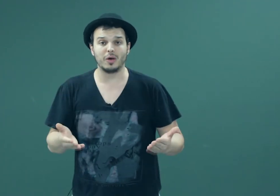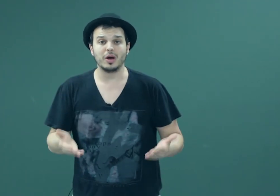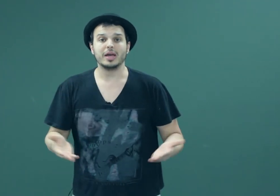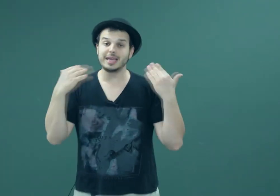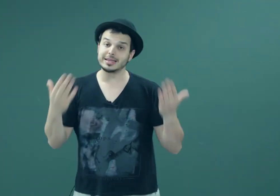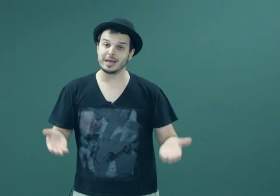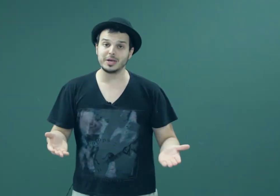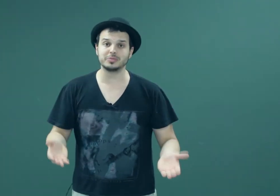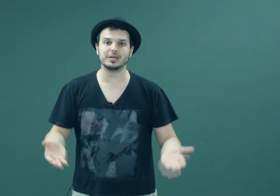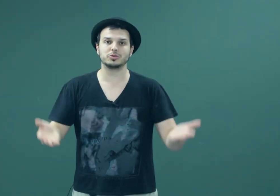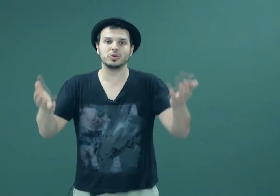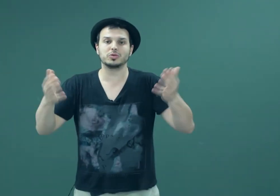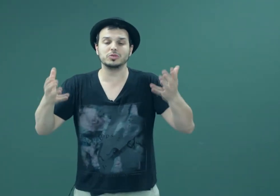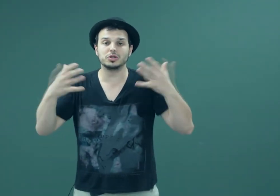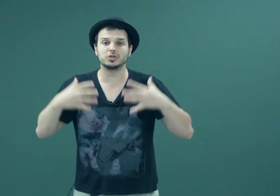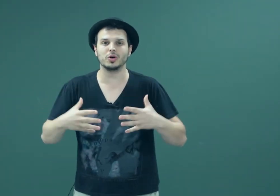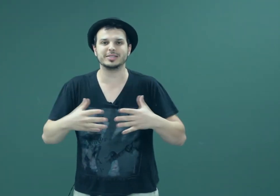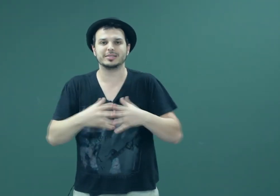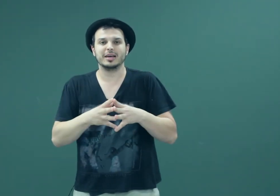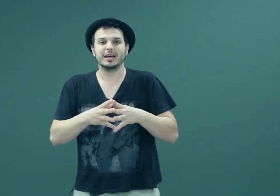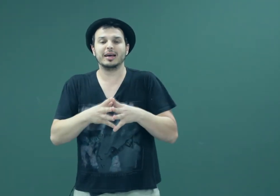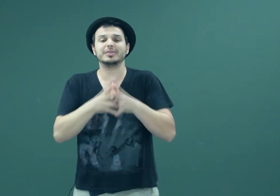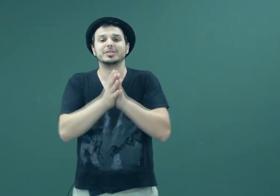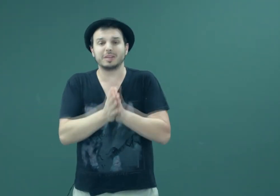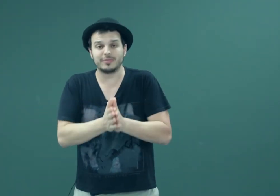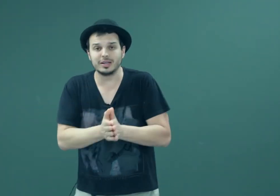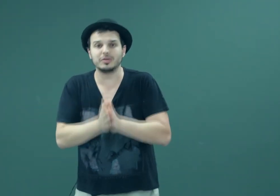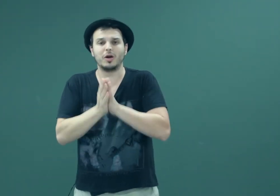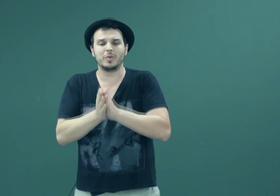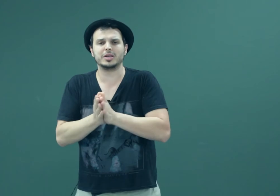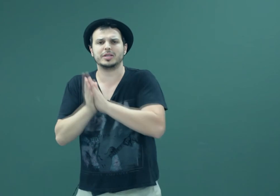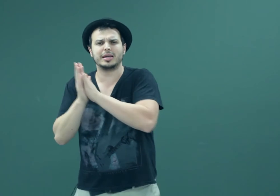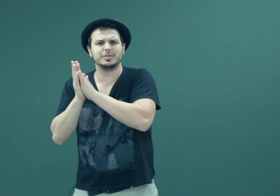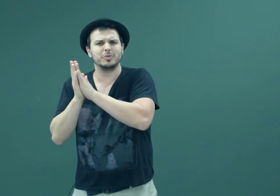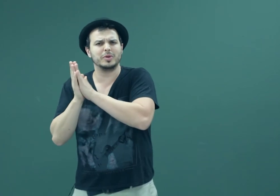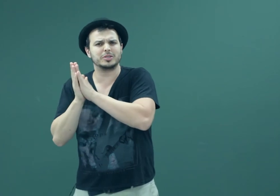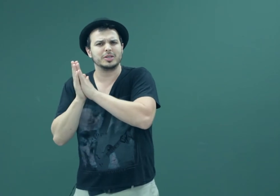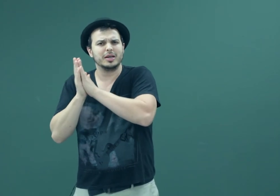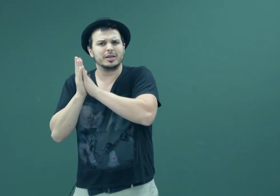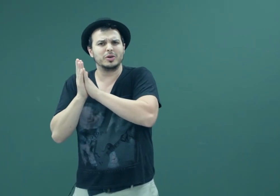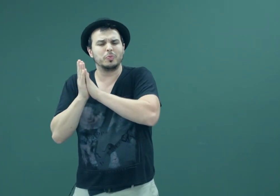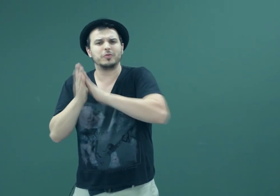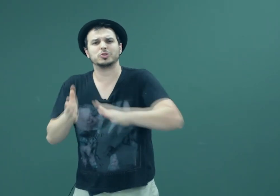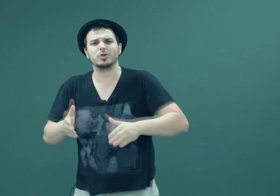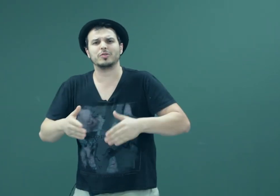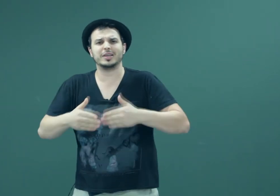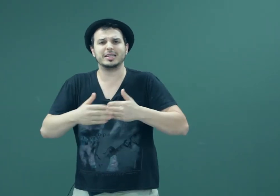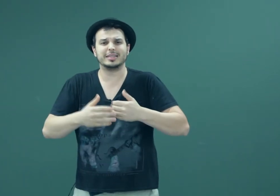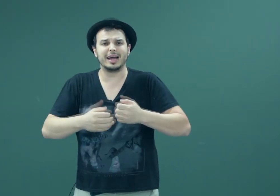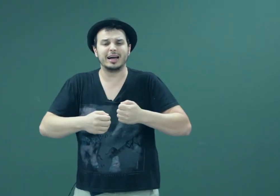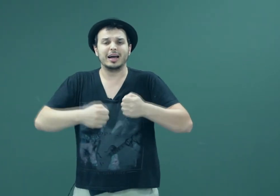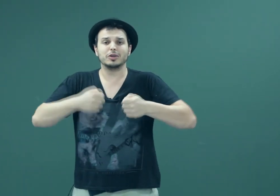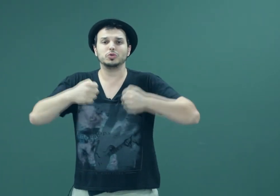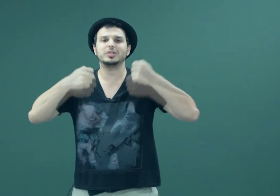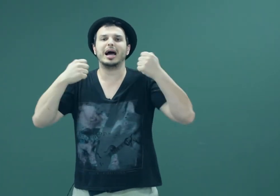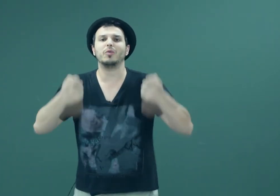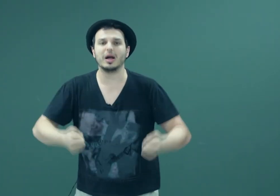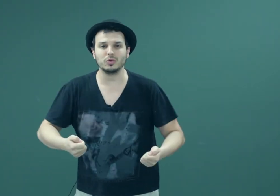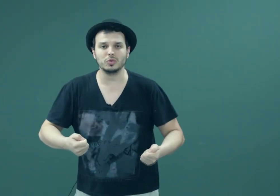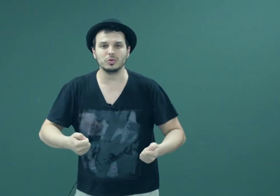e até mesmo das suas condições. A gente tá falando realmente daqueles momentos que o professor vai tentar ajudar o aluno